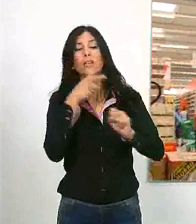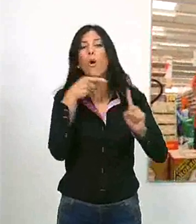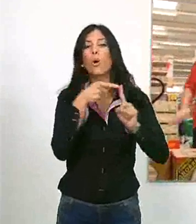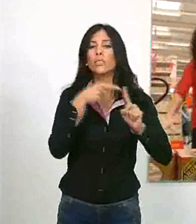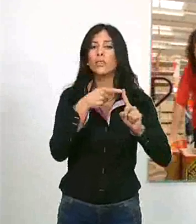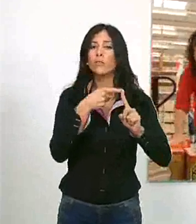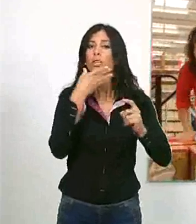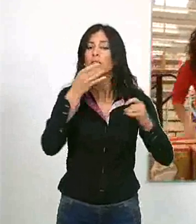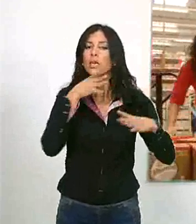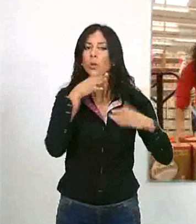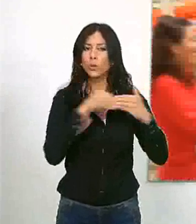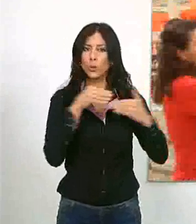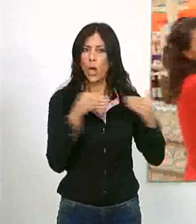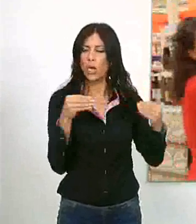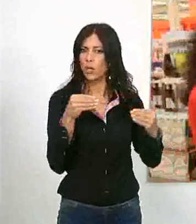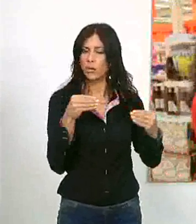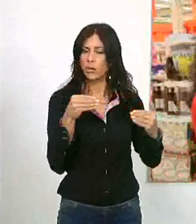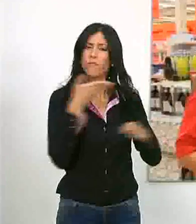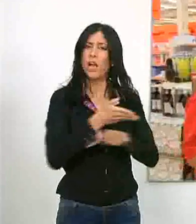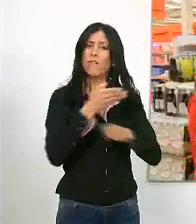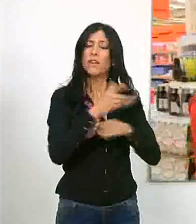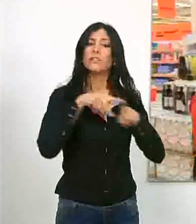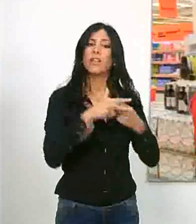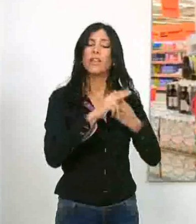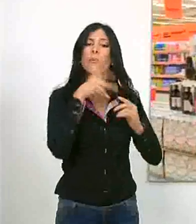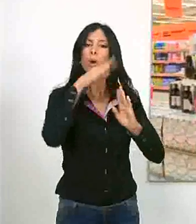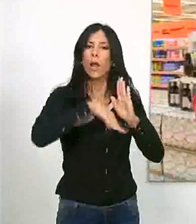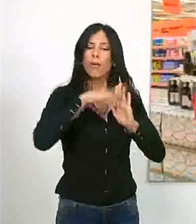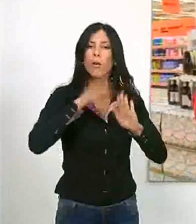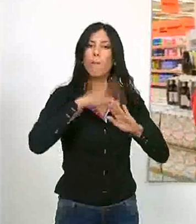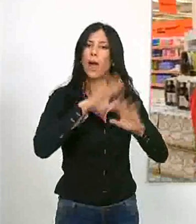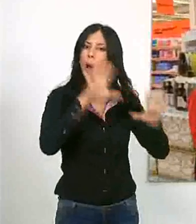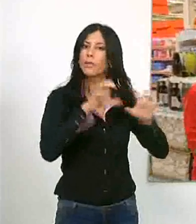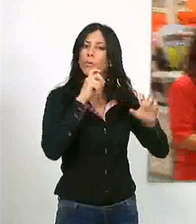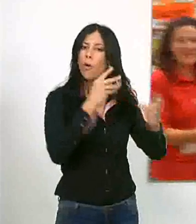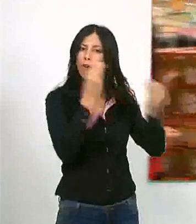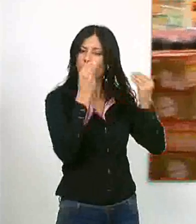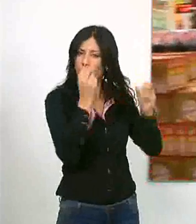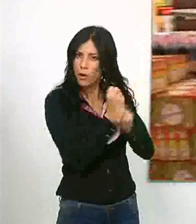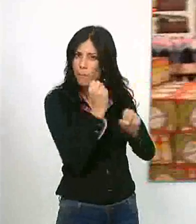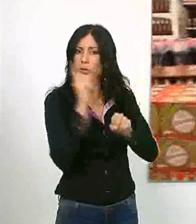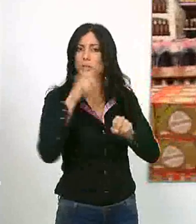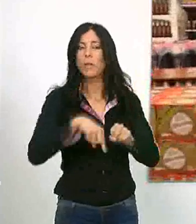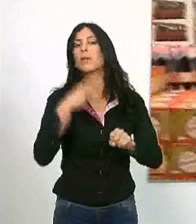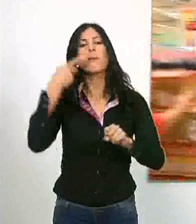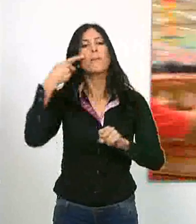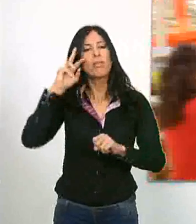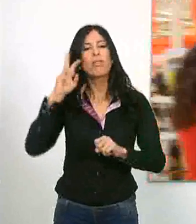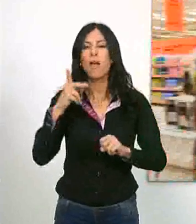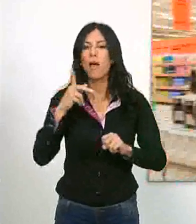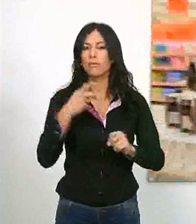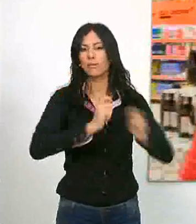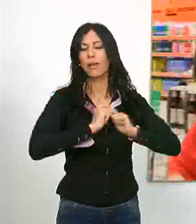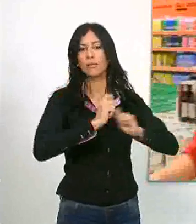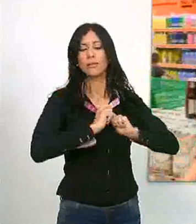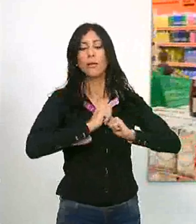es el objetivo de los usuarios que asisten al taller de programación de formación y empleo, acciones experimentales.